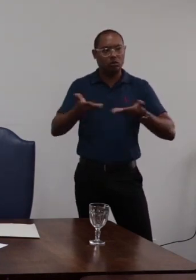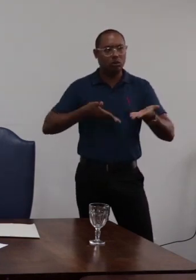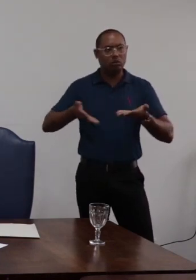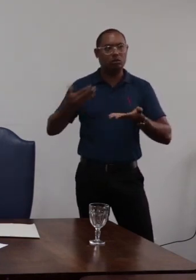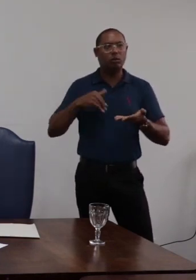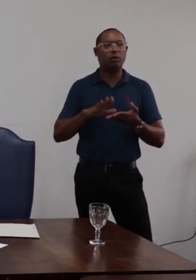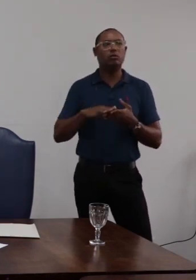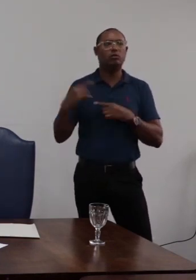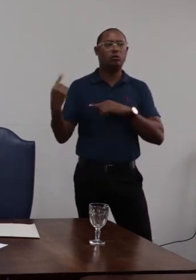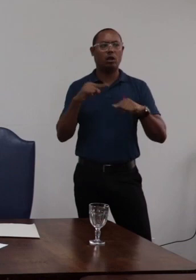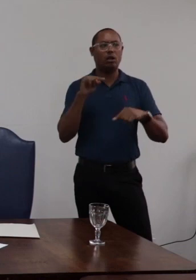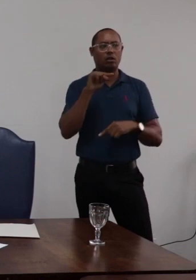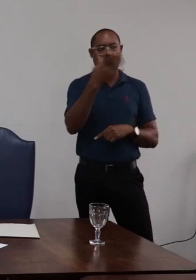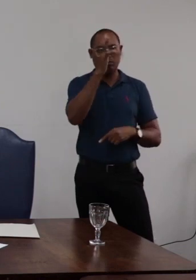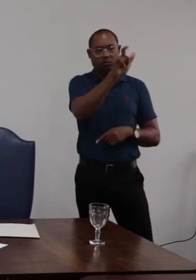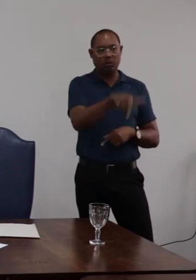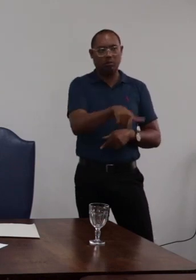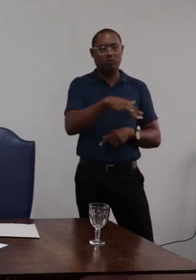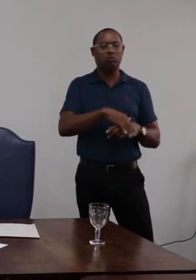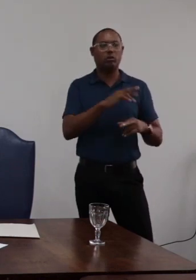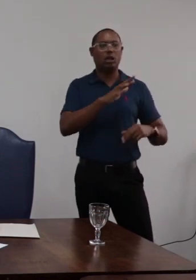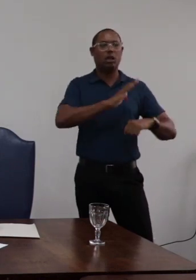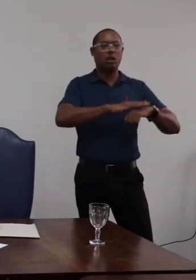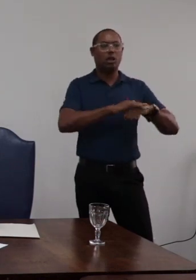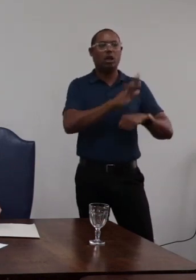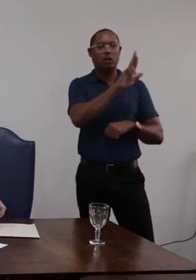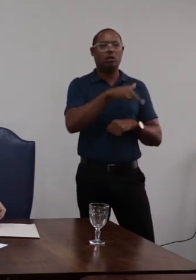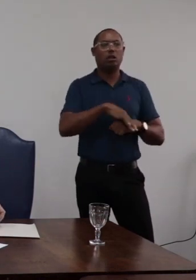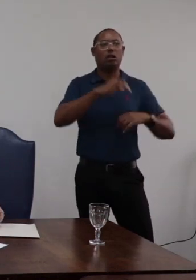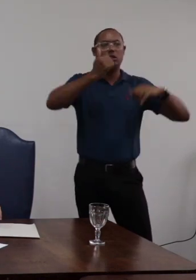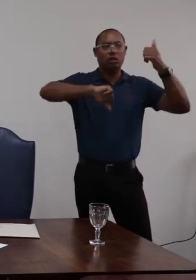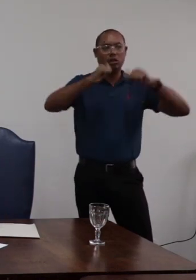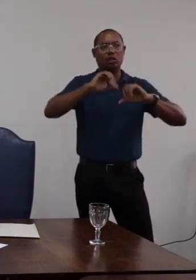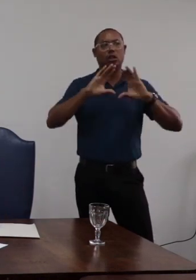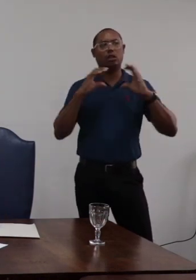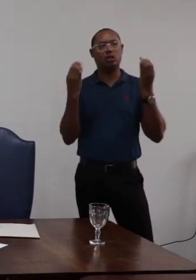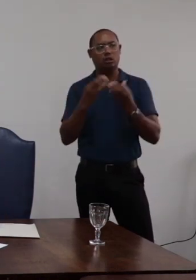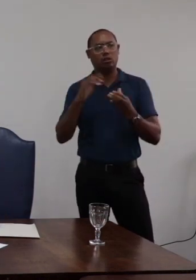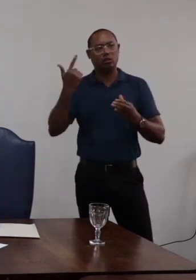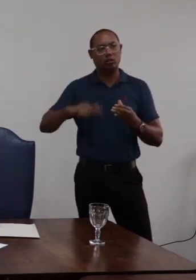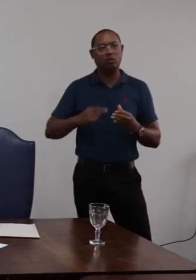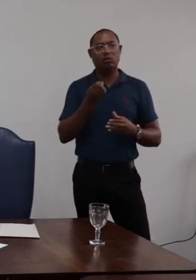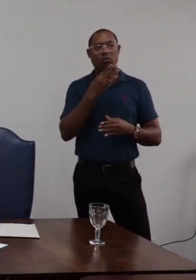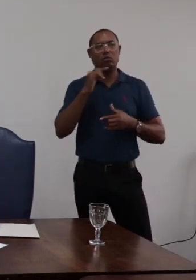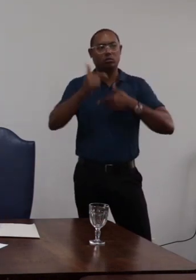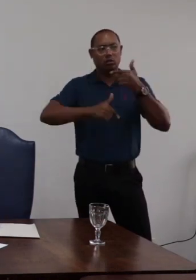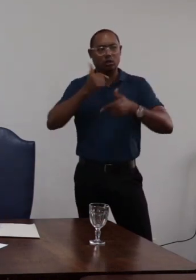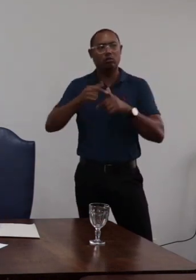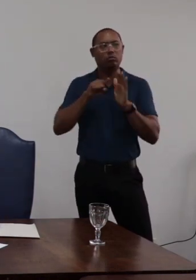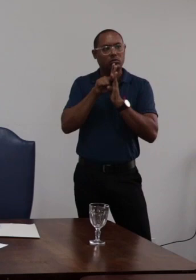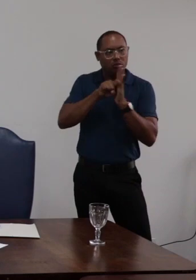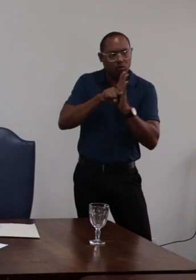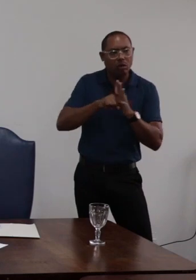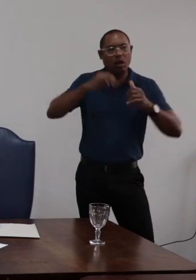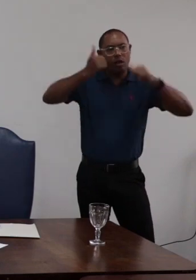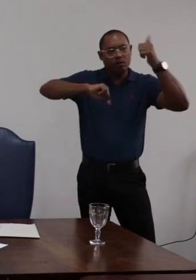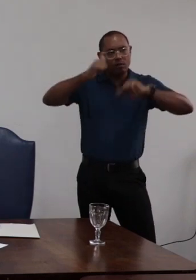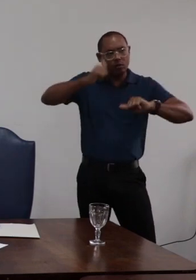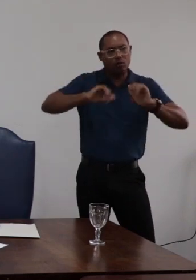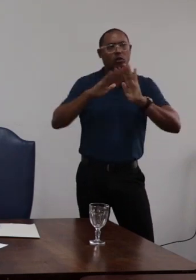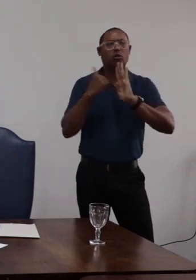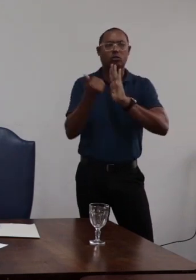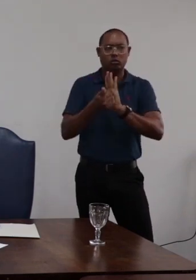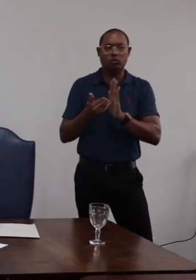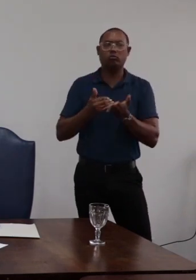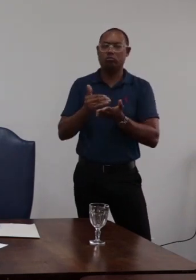os que estão acusados nossa avaliação é que a comissão do par realizou um bom trabalho com investigação e avaliação sobre